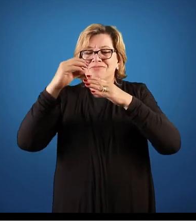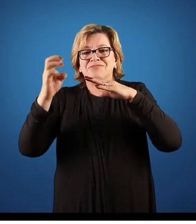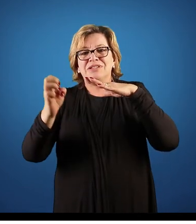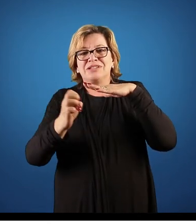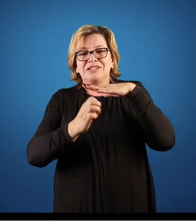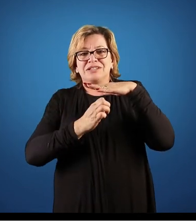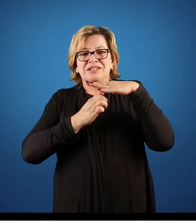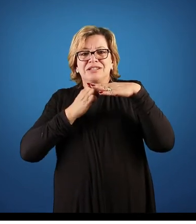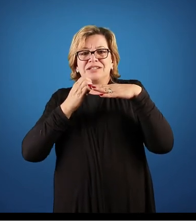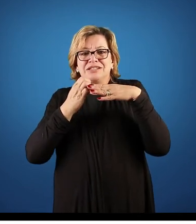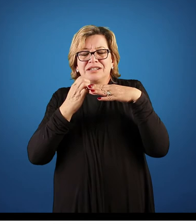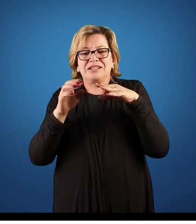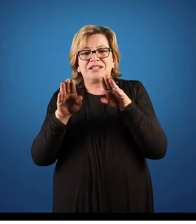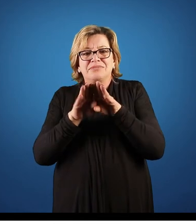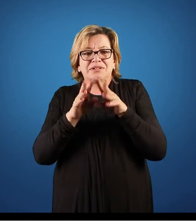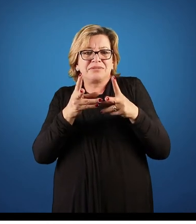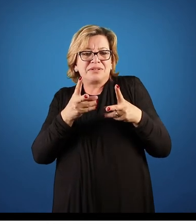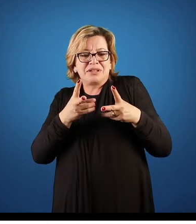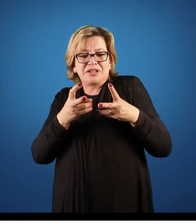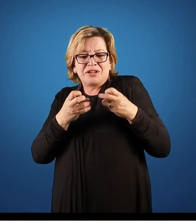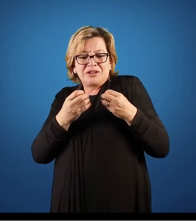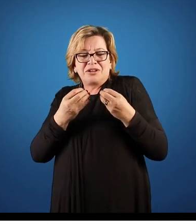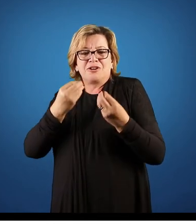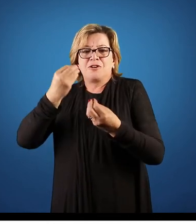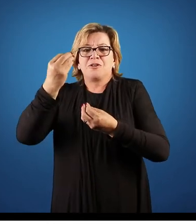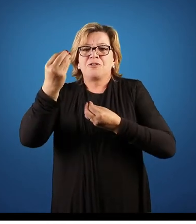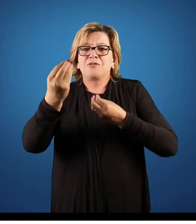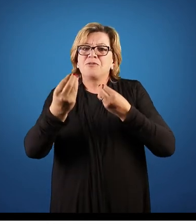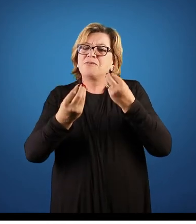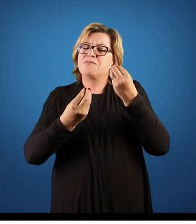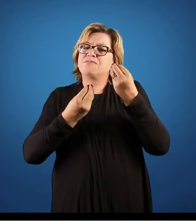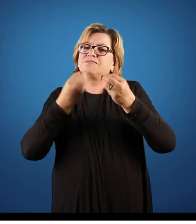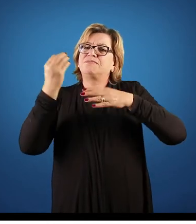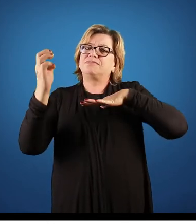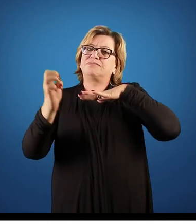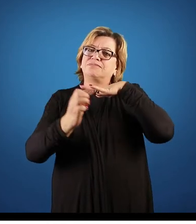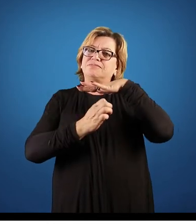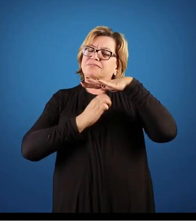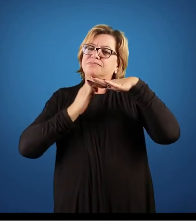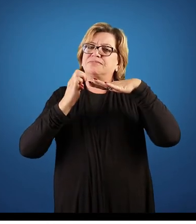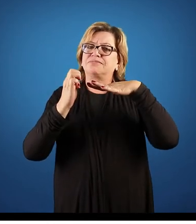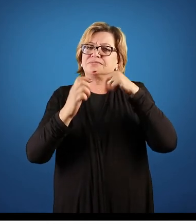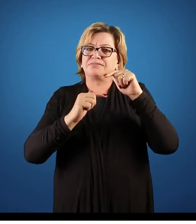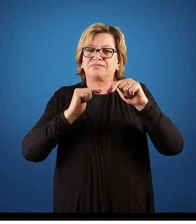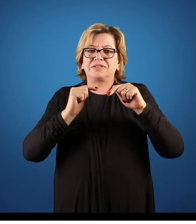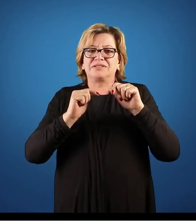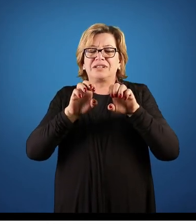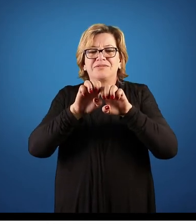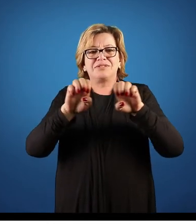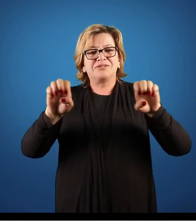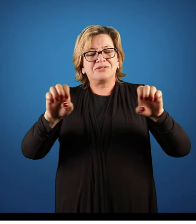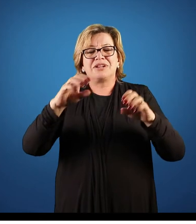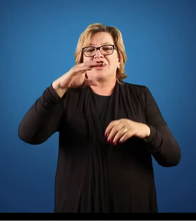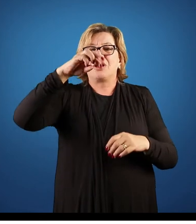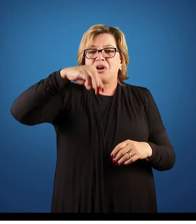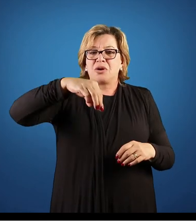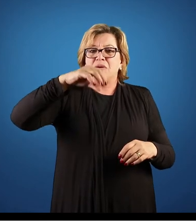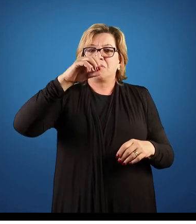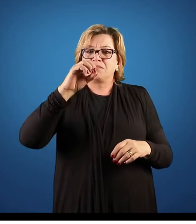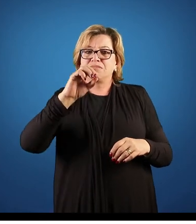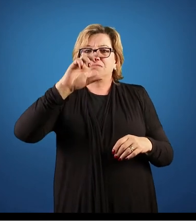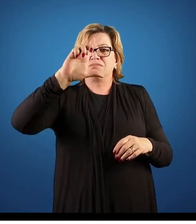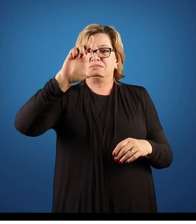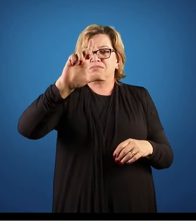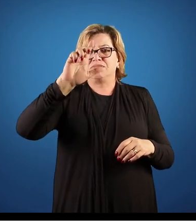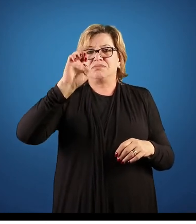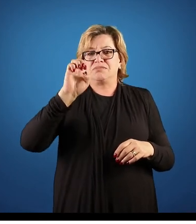e que forma, a gente fala assim que a nossa empresa deve trabalhar com uma estrutura molecular. O é molecular? Uma coisa se